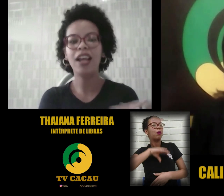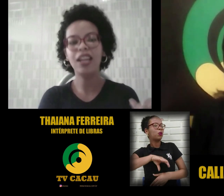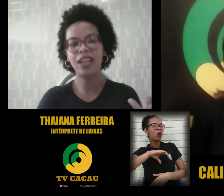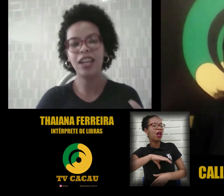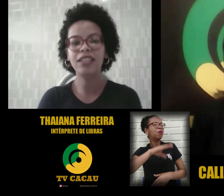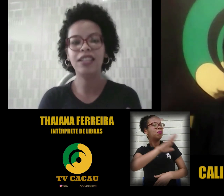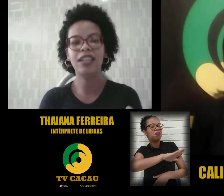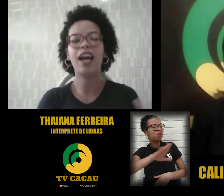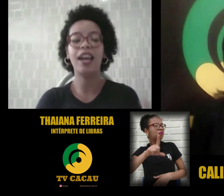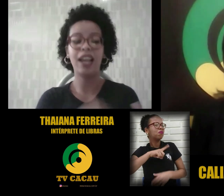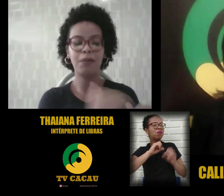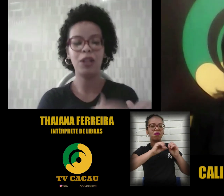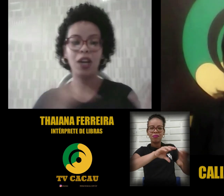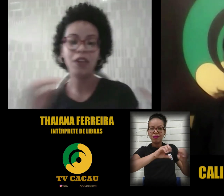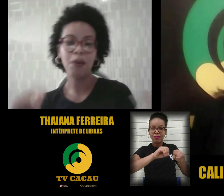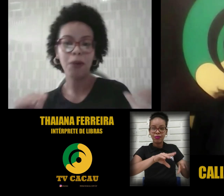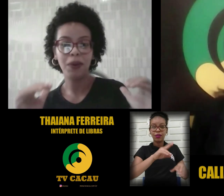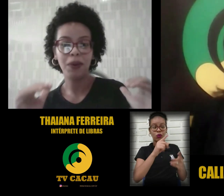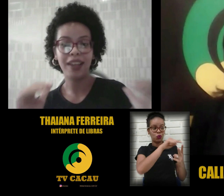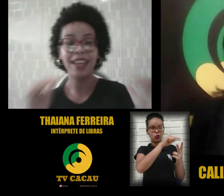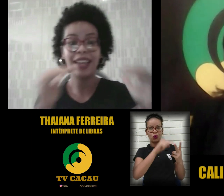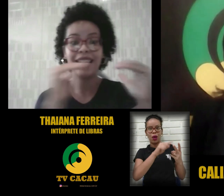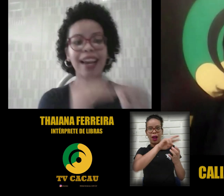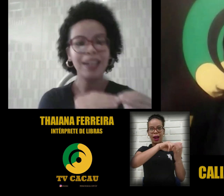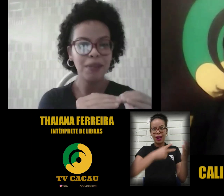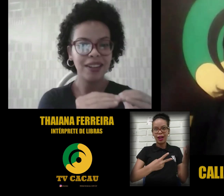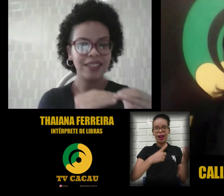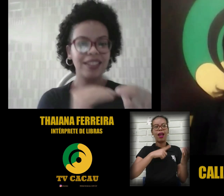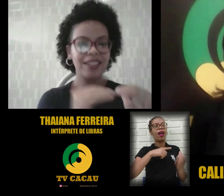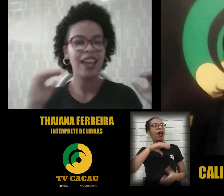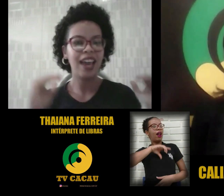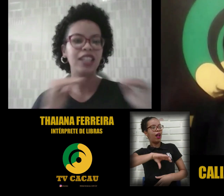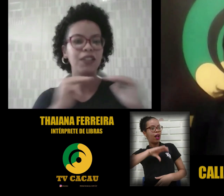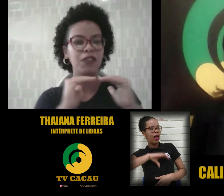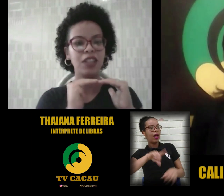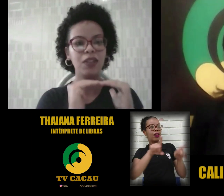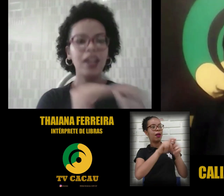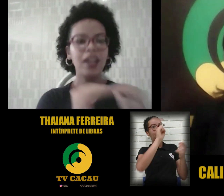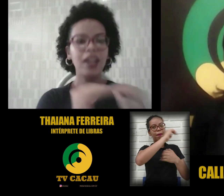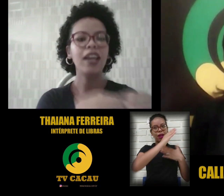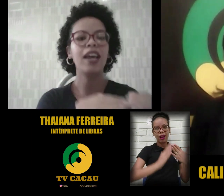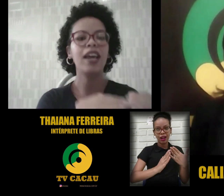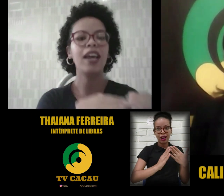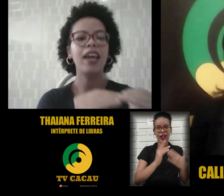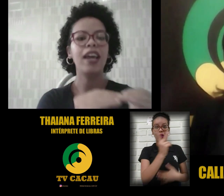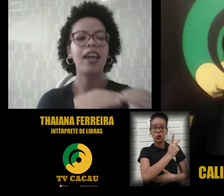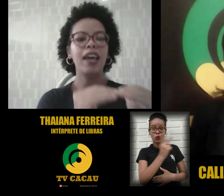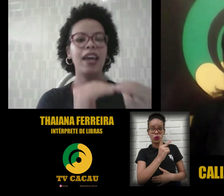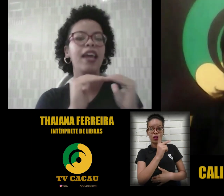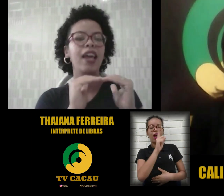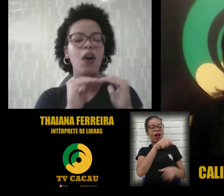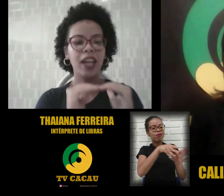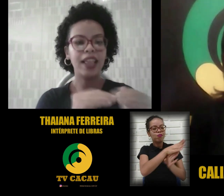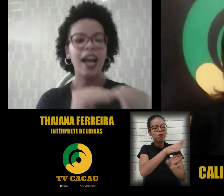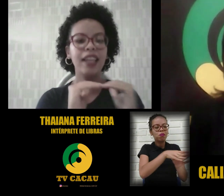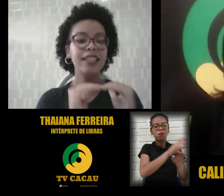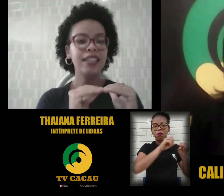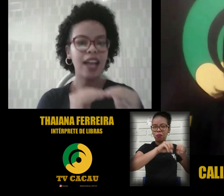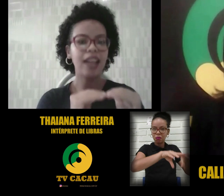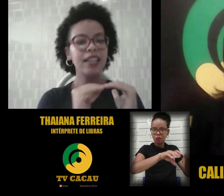né? Criancinha. Aí, ela aprendeu a língua portuguesa e a libras. Ela já foi sendo orientada e ensinada a esse ensino